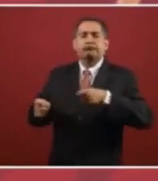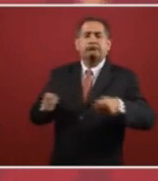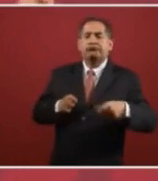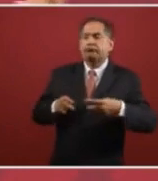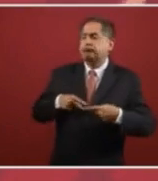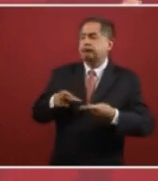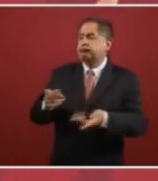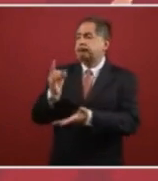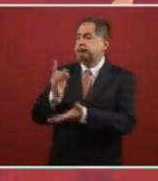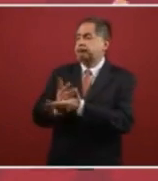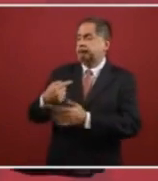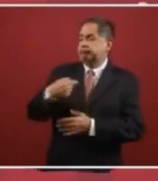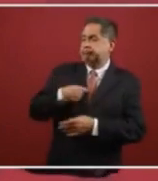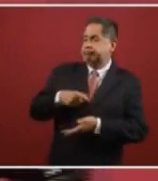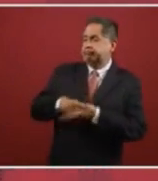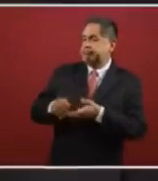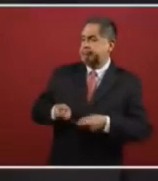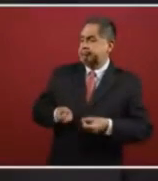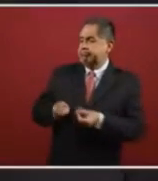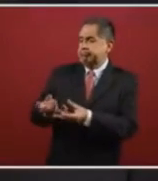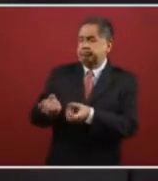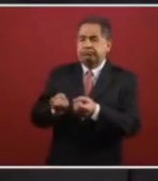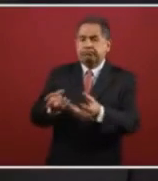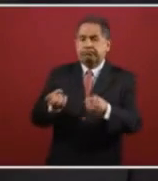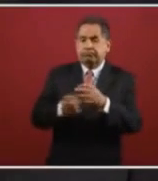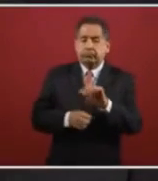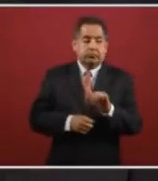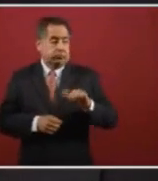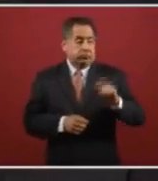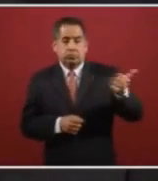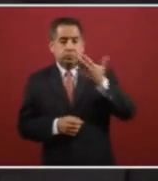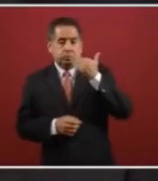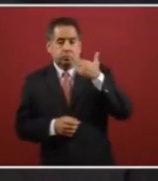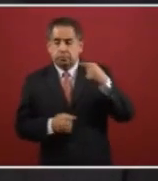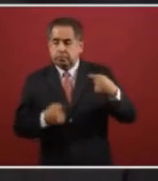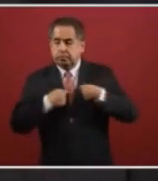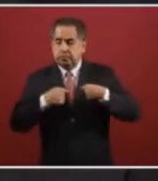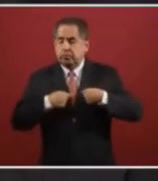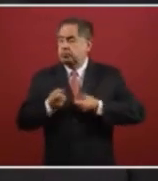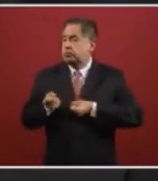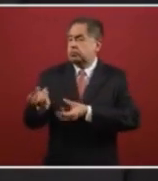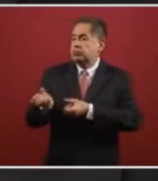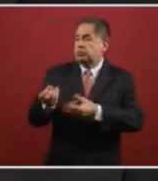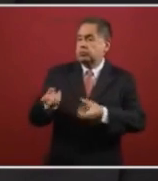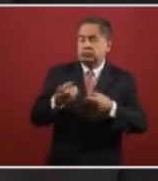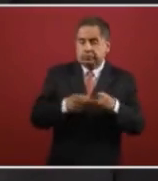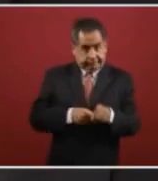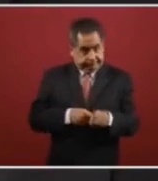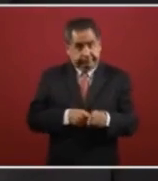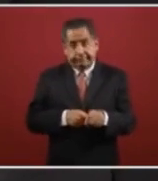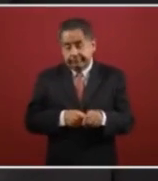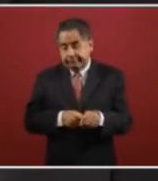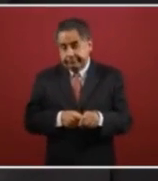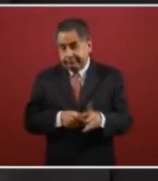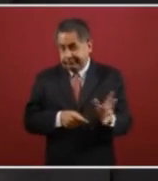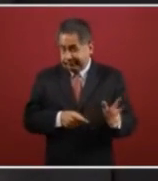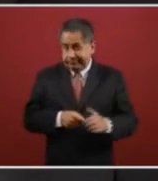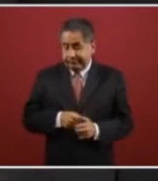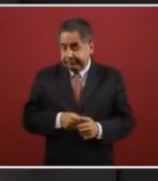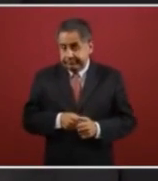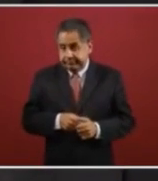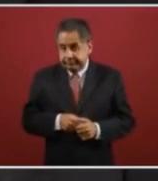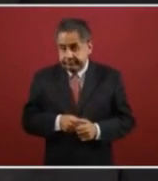casi absoluto del abasto de medicamentos entonces es un asunto eh